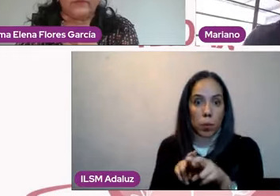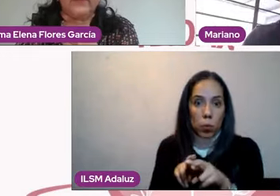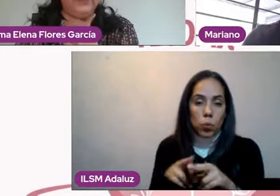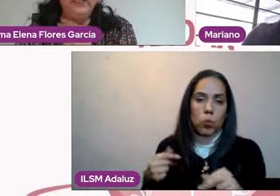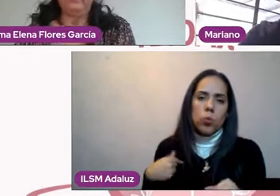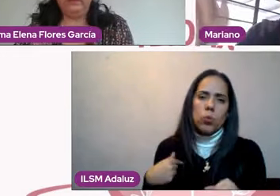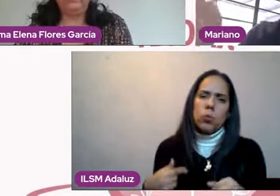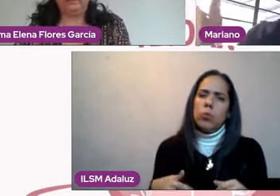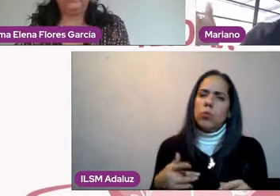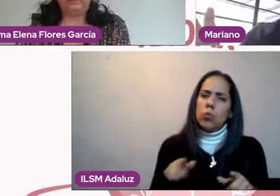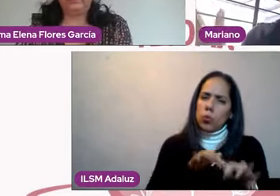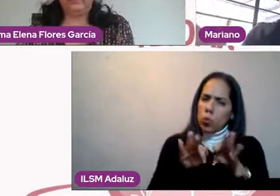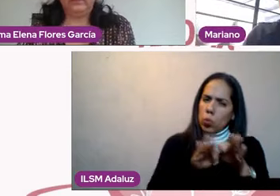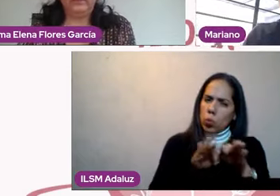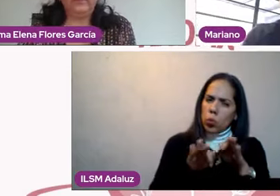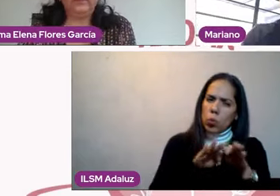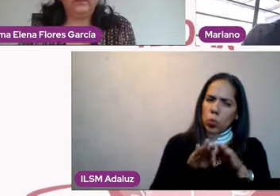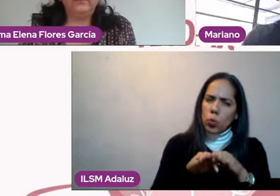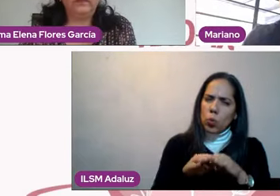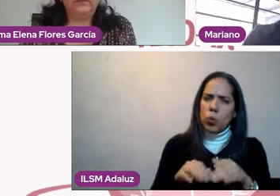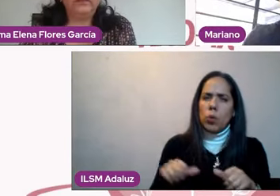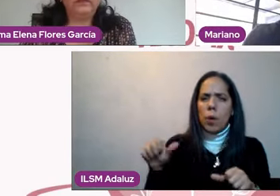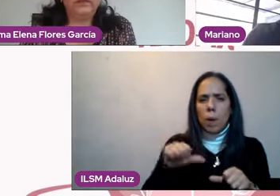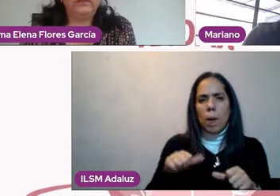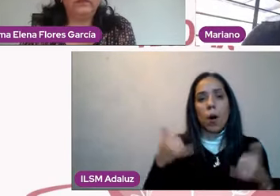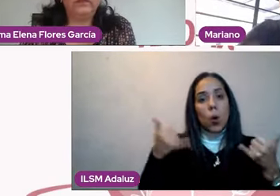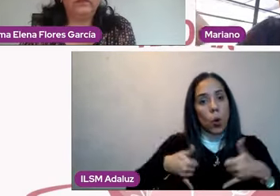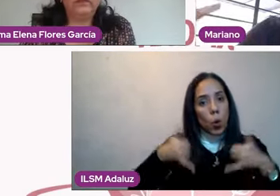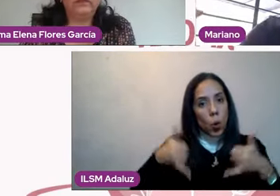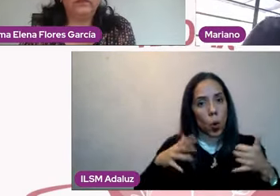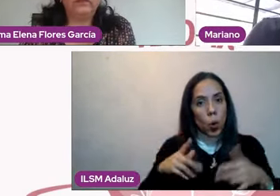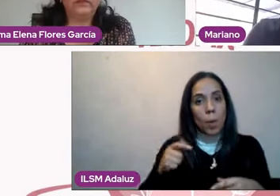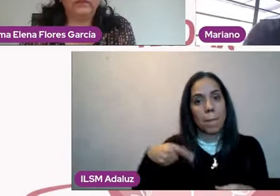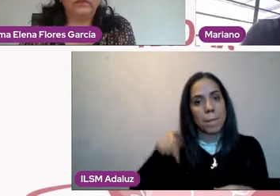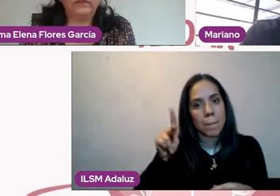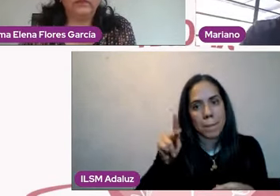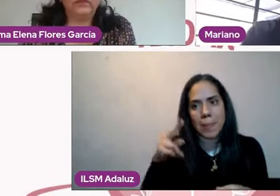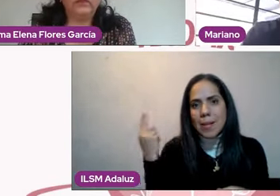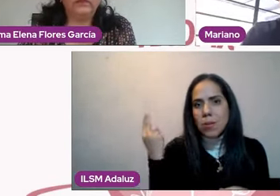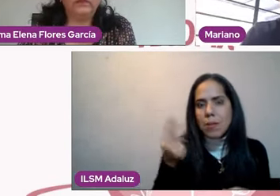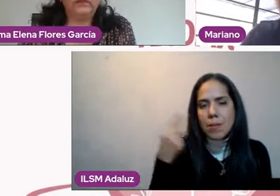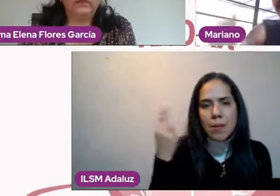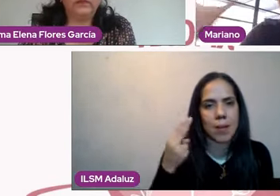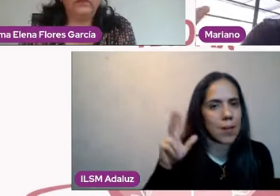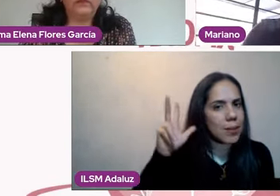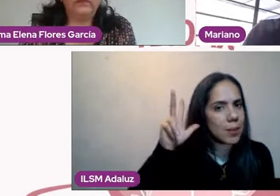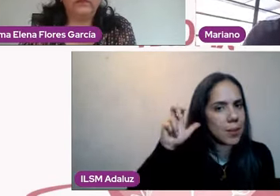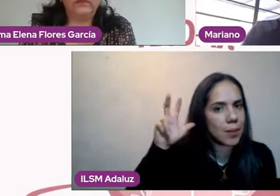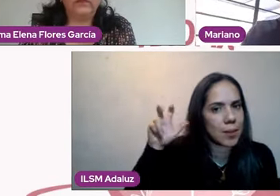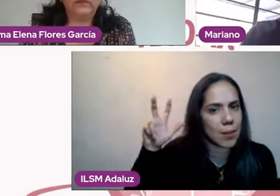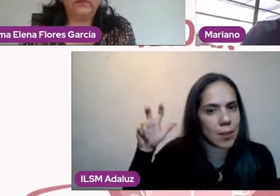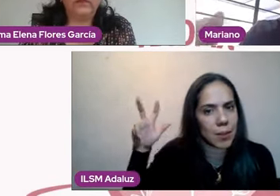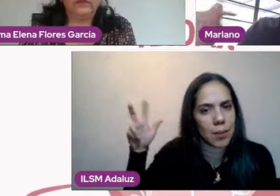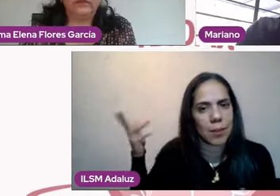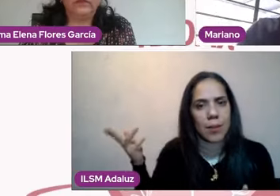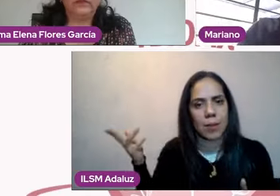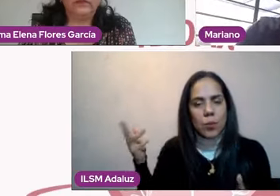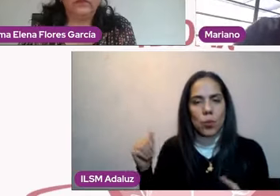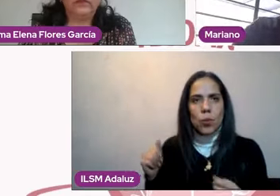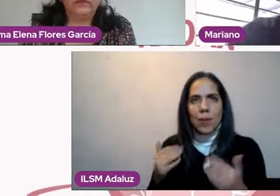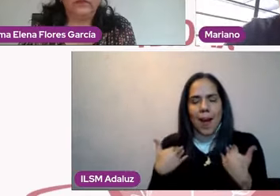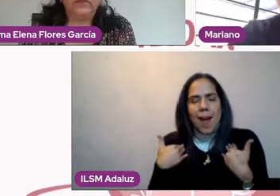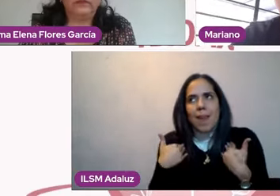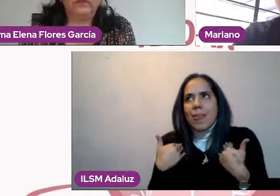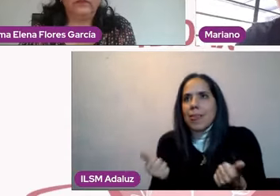escuchados y precisamente esa pata de escucha no les ayuda a comprender el mundo, no les ayuda a convivir bien y van